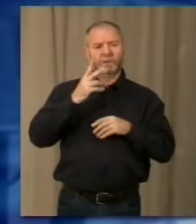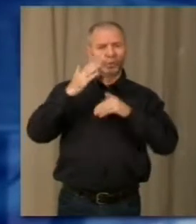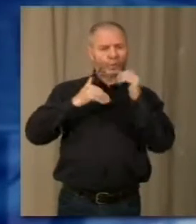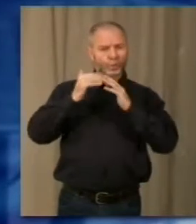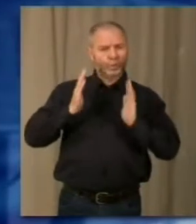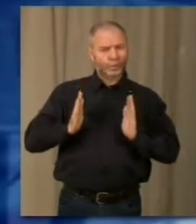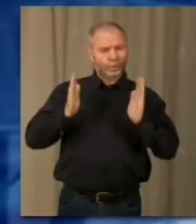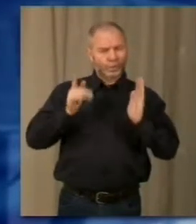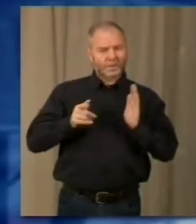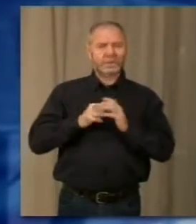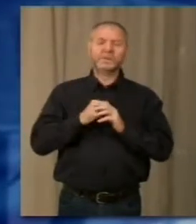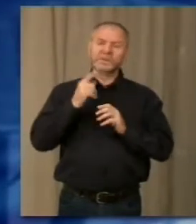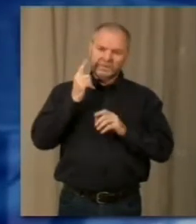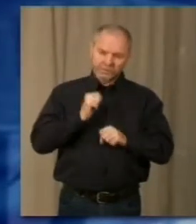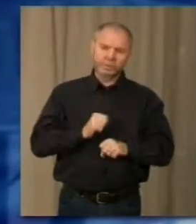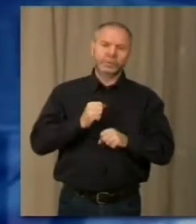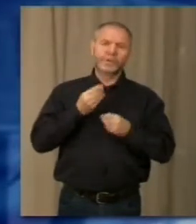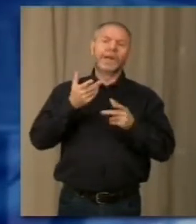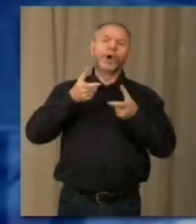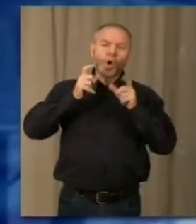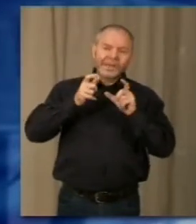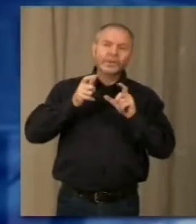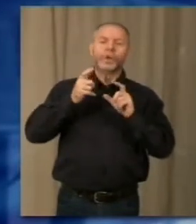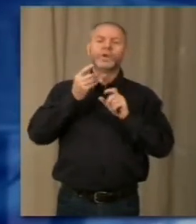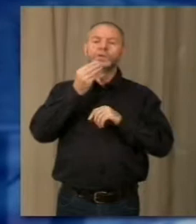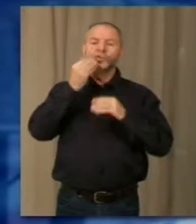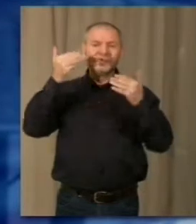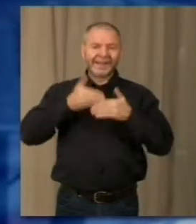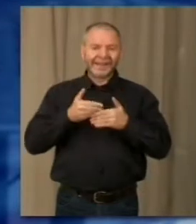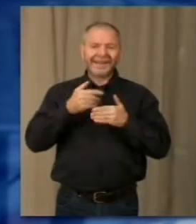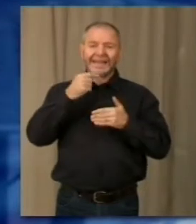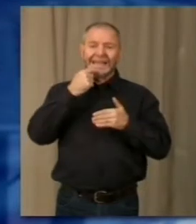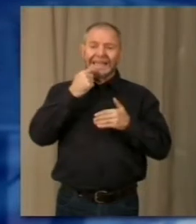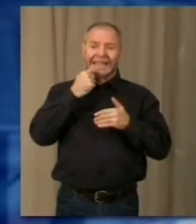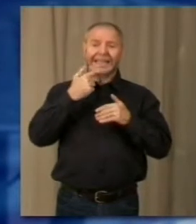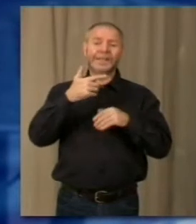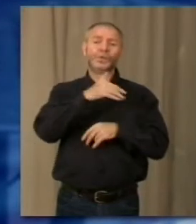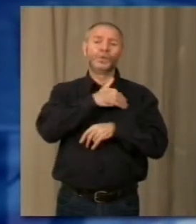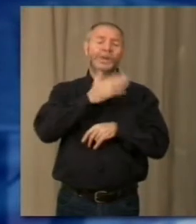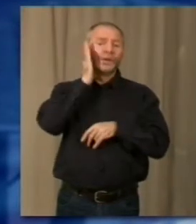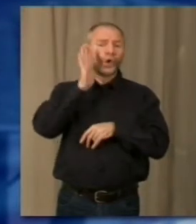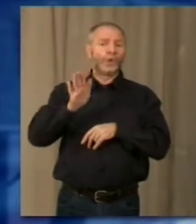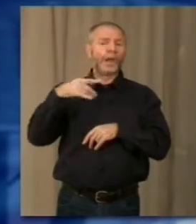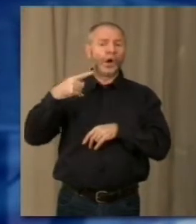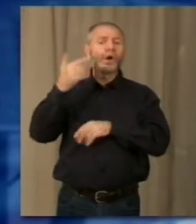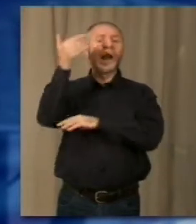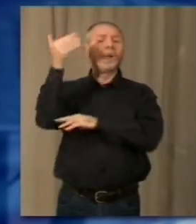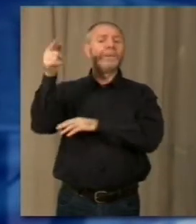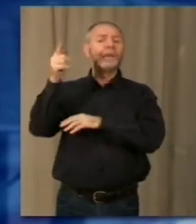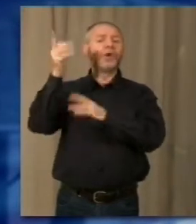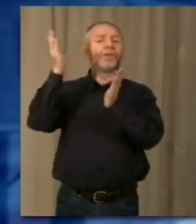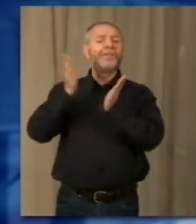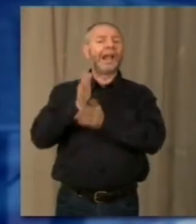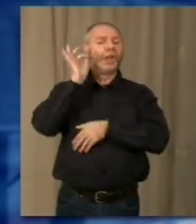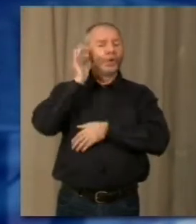dirigente scolastico a Crodo, fornisce la colazione e cena per i ragazzi del convitto, studenti che invece per notte hanno ancora presso l'albergo Valle d'Oro.